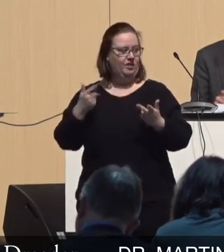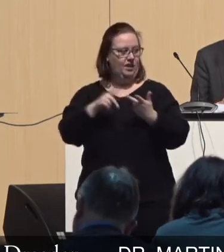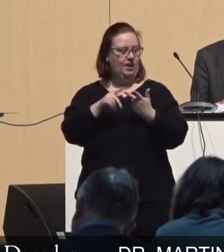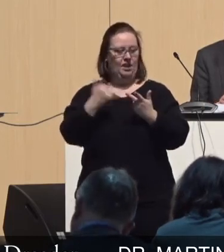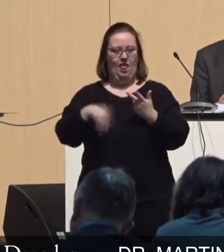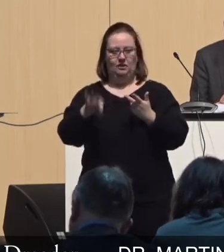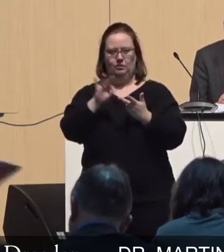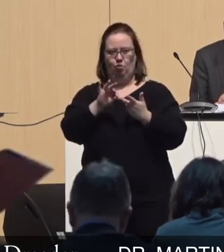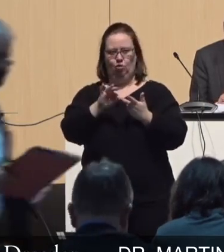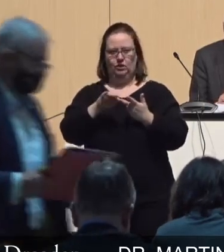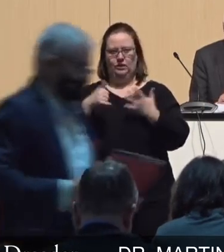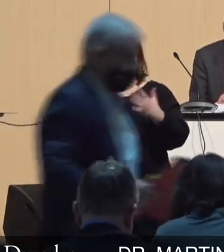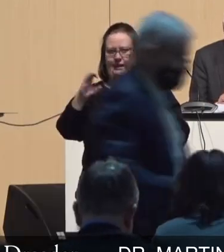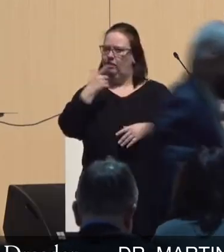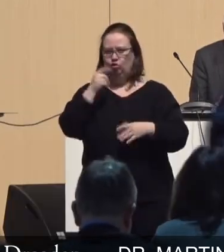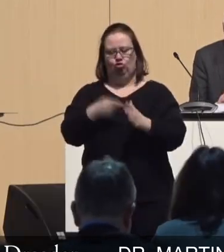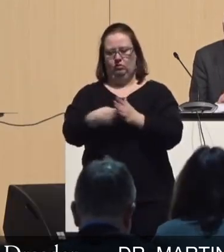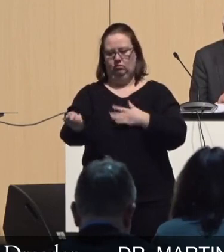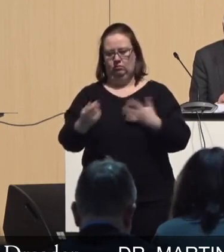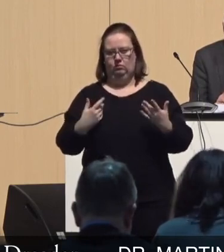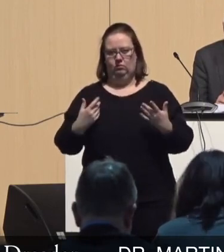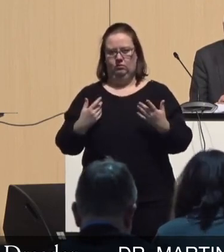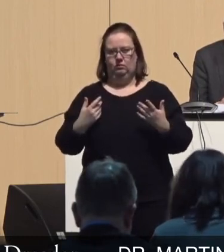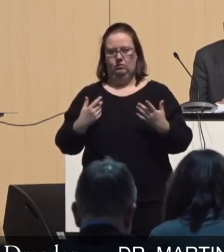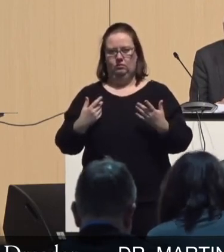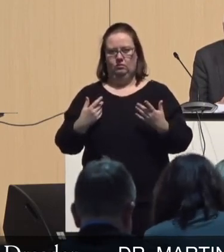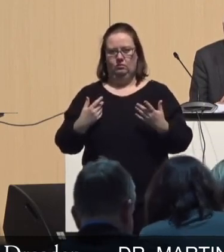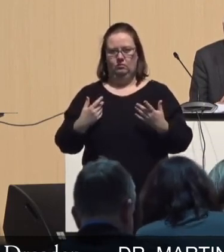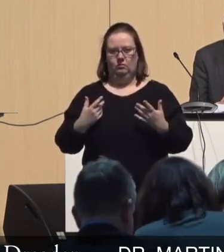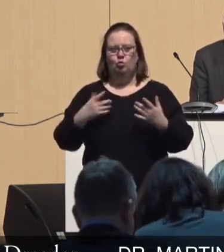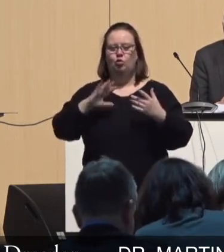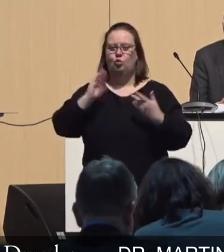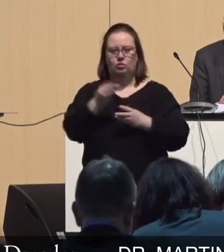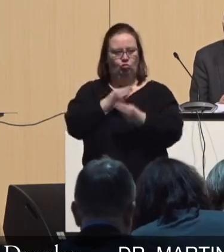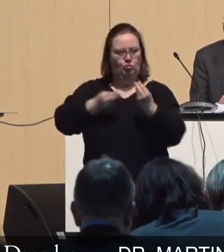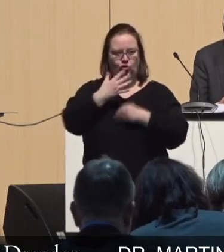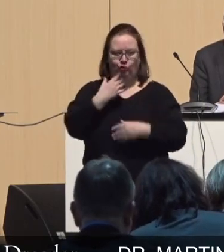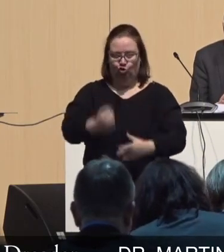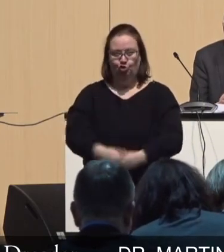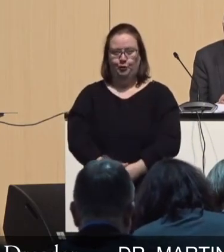letzten Punkt zu 6c, den würde ich zurückziehen und die möchte ich jetzt kurz besprechen.